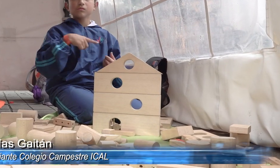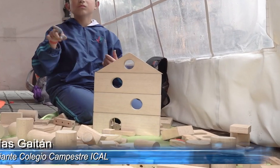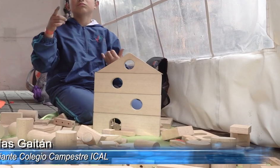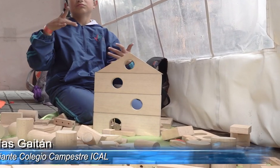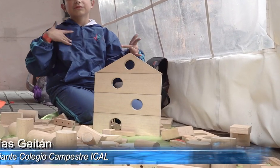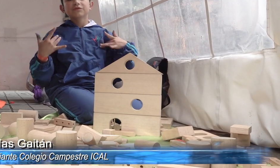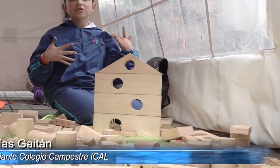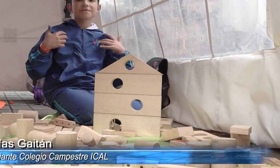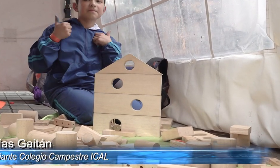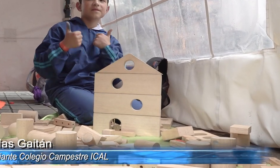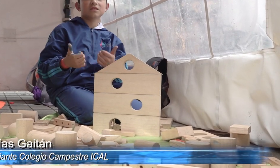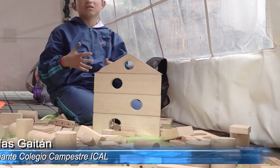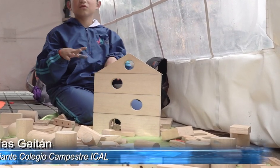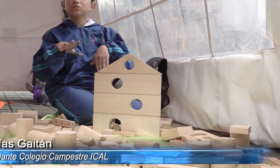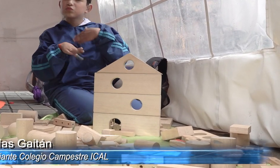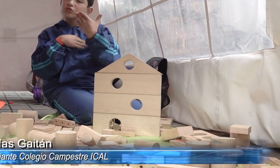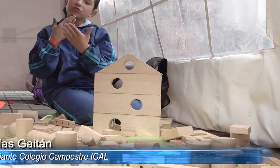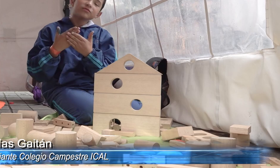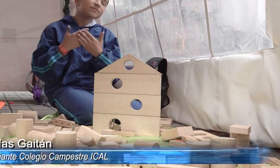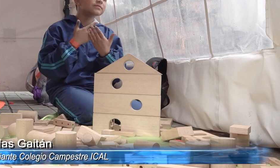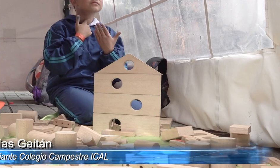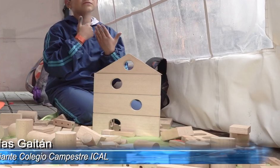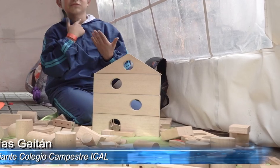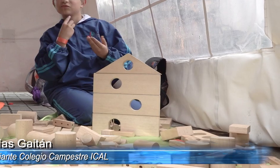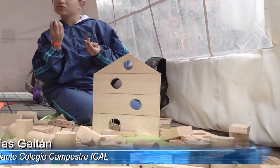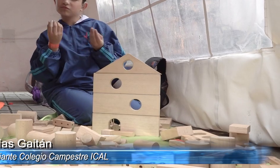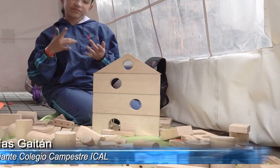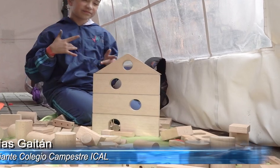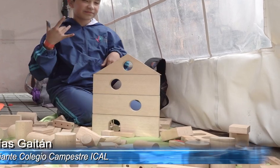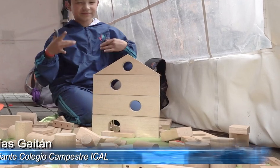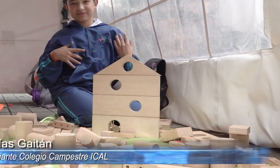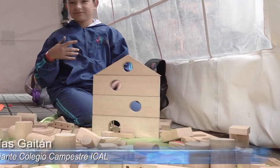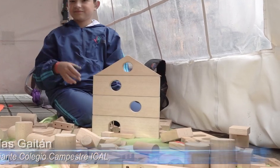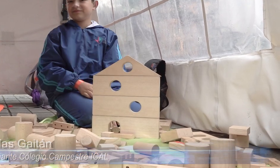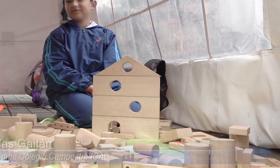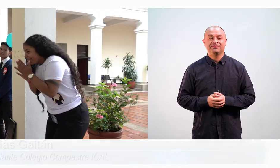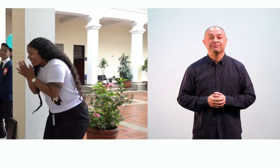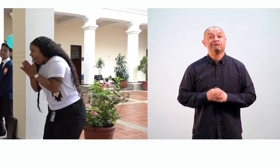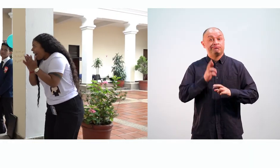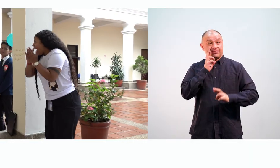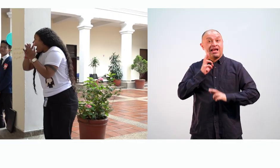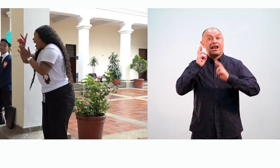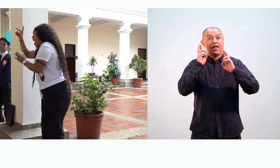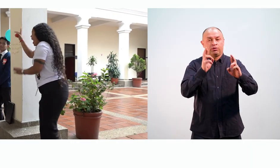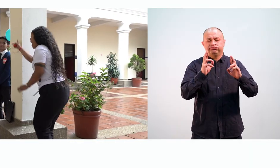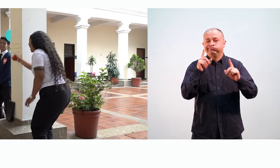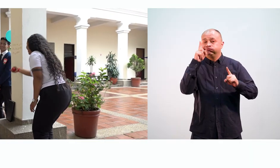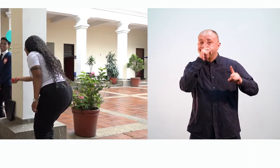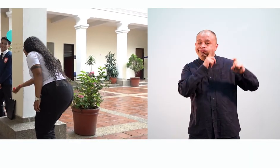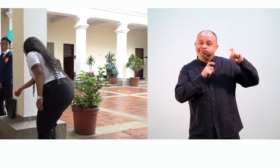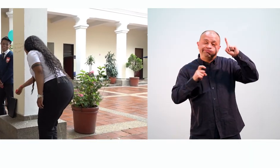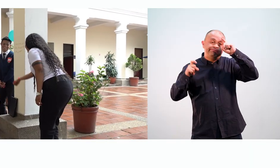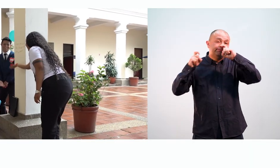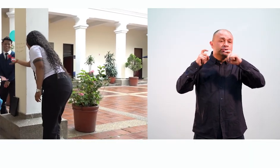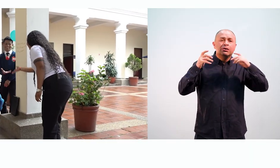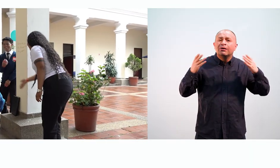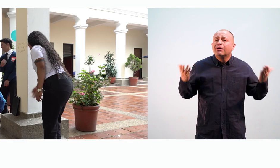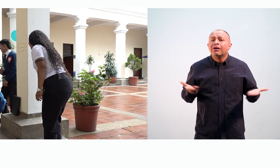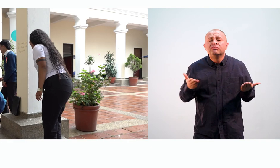estado muy divertida, me ha gustado, me he divertido con todos los juegos. Reconocer y reflexionar el lugar del maestro. Es como